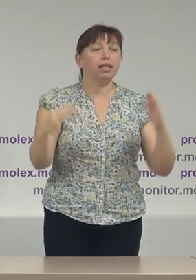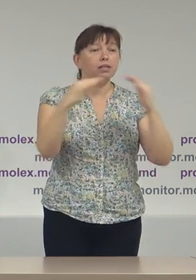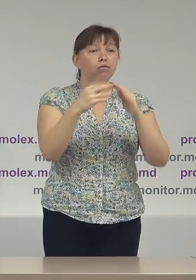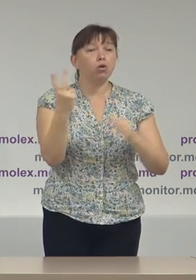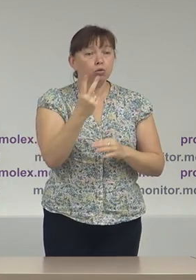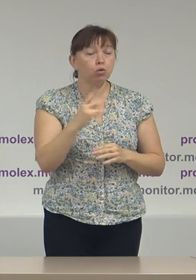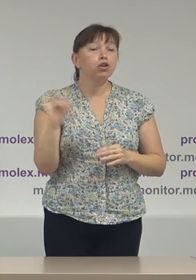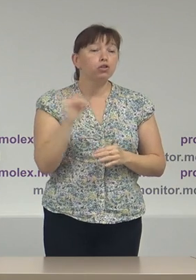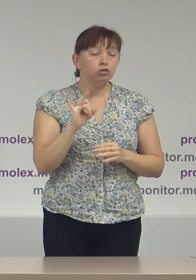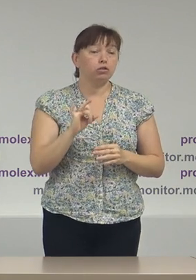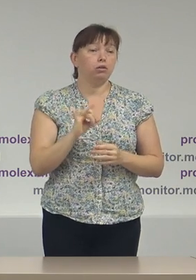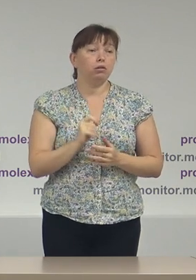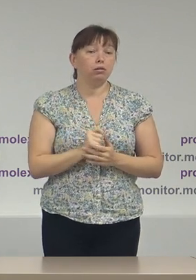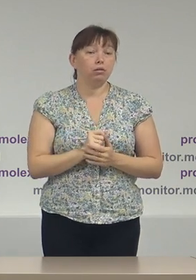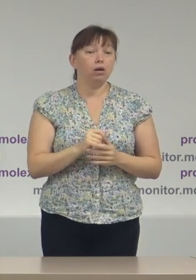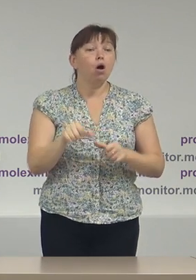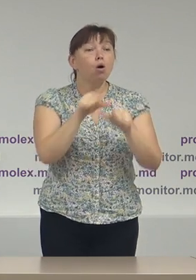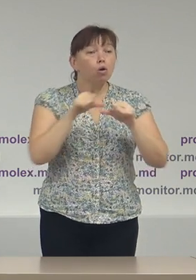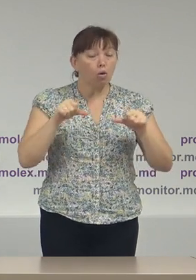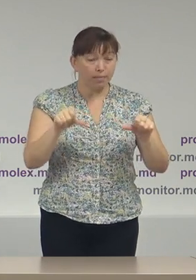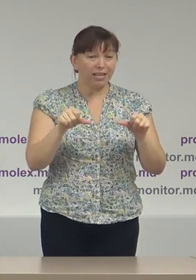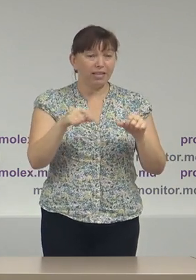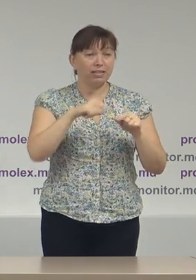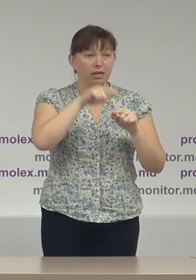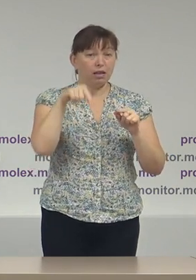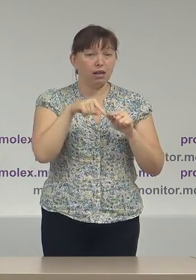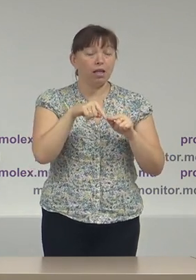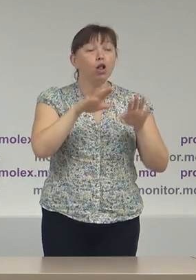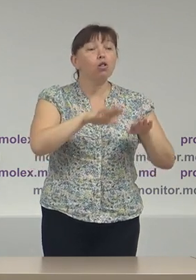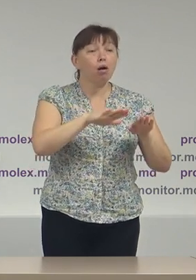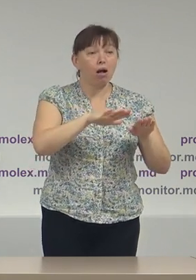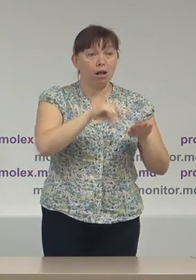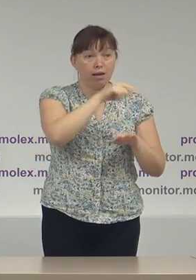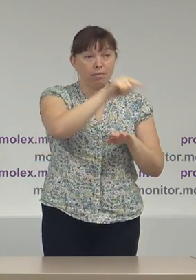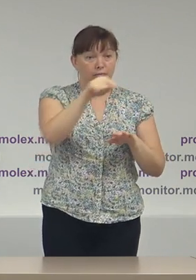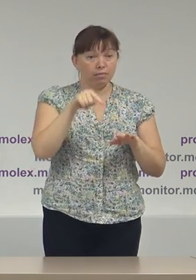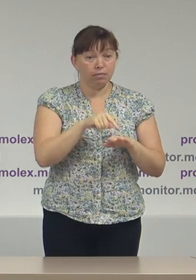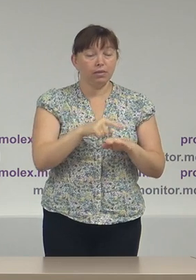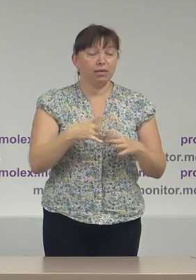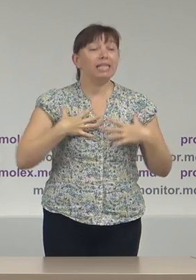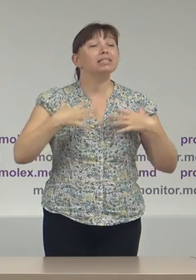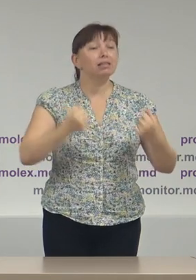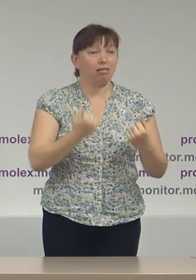și în consecință comisiile locale de